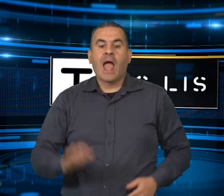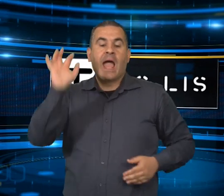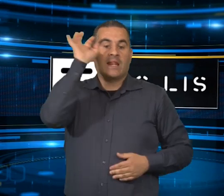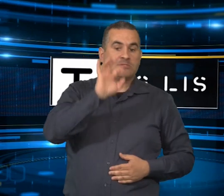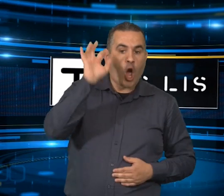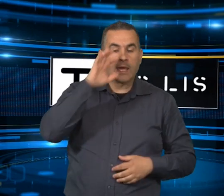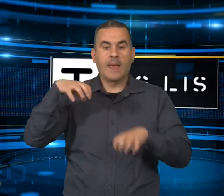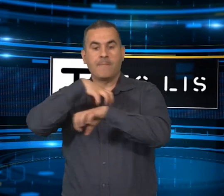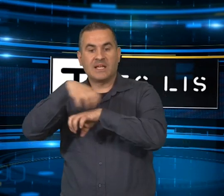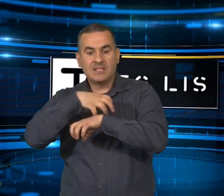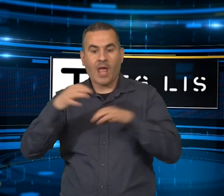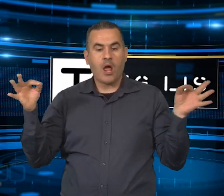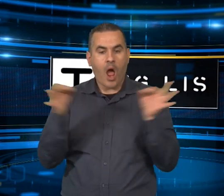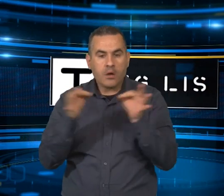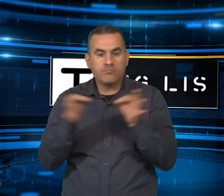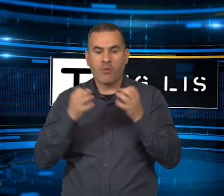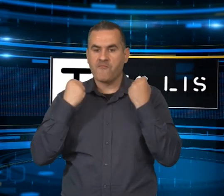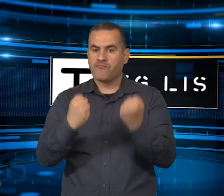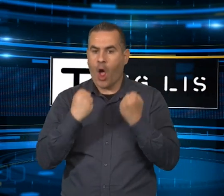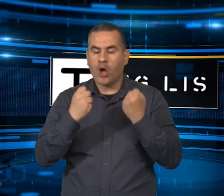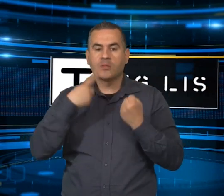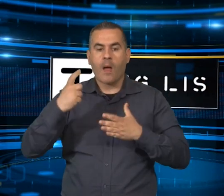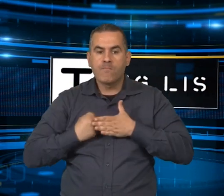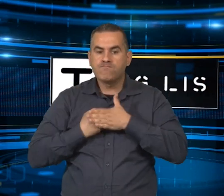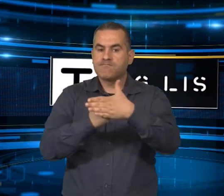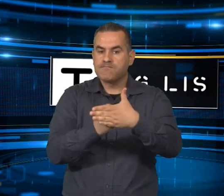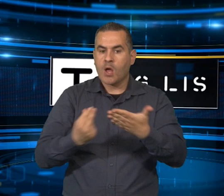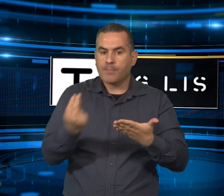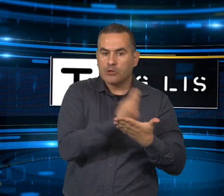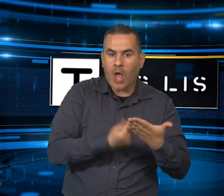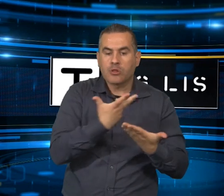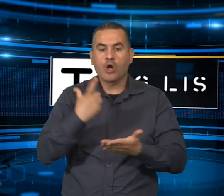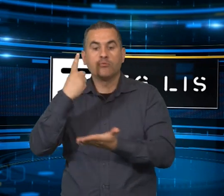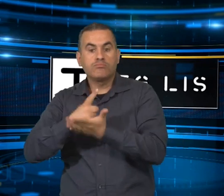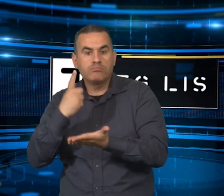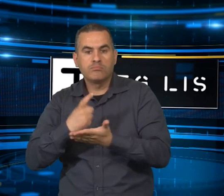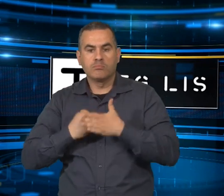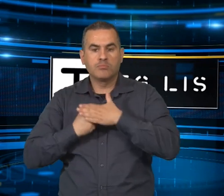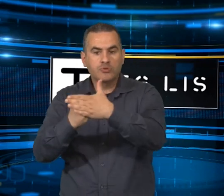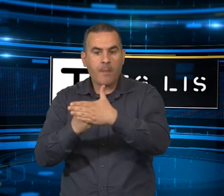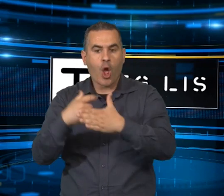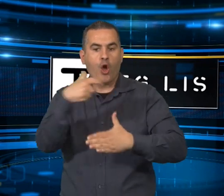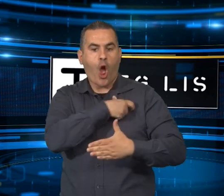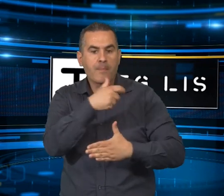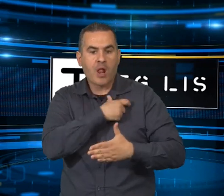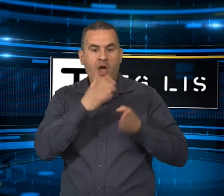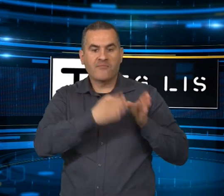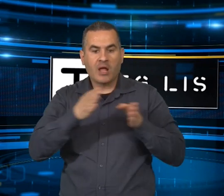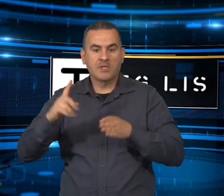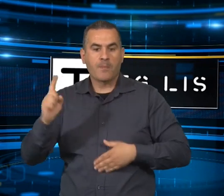Forte intesa tra la regione e il Ministero per il sostegno ai progetti e necessità di sopportare i comuni nella fase più delicata che è relativa